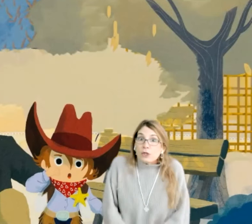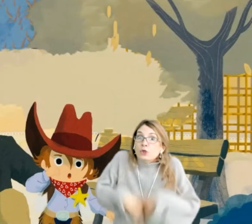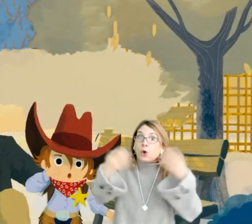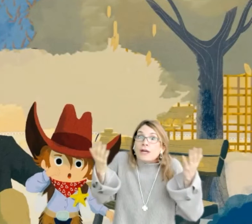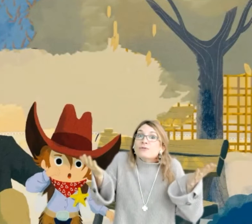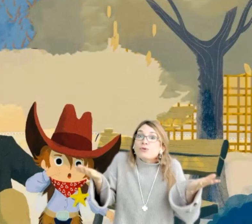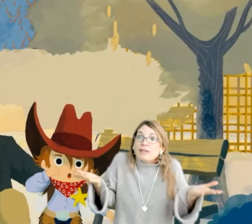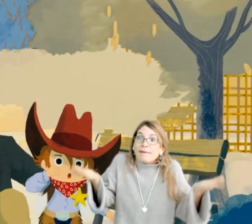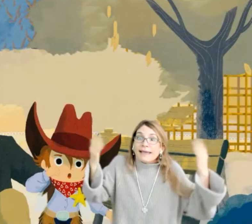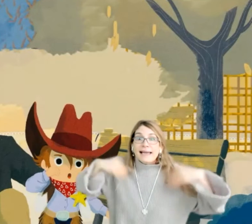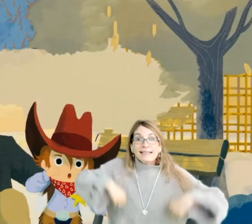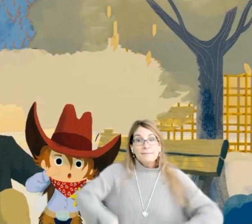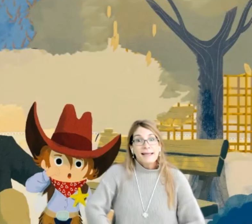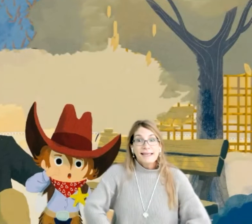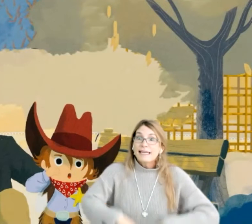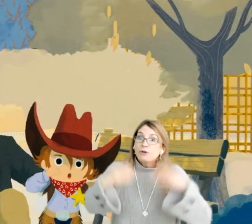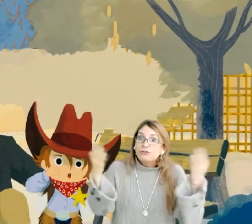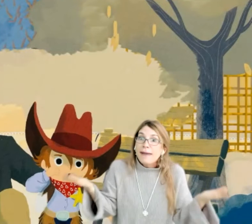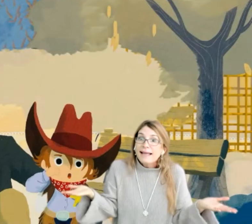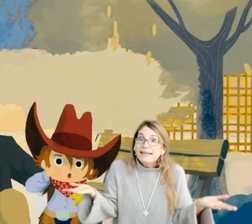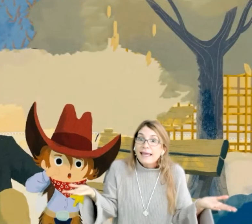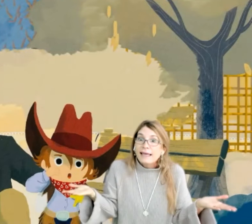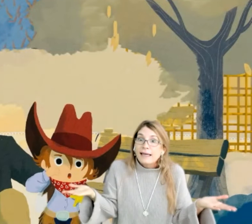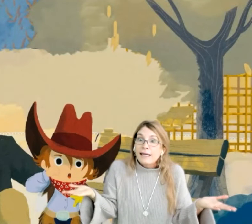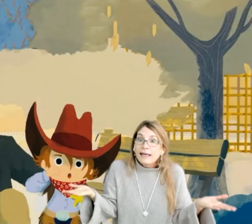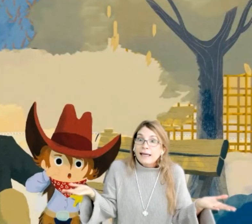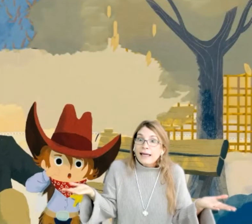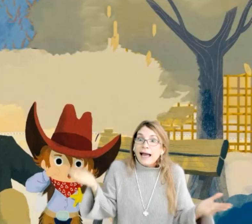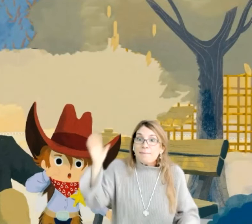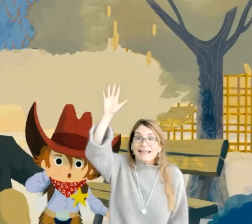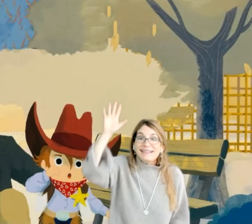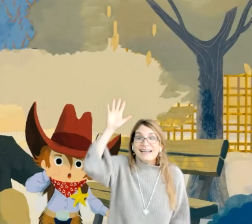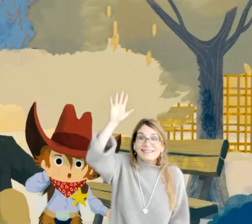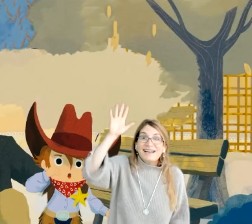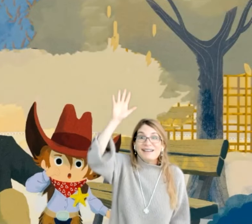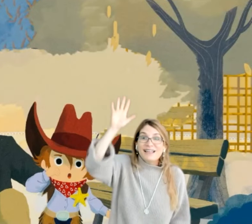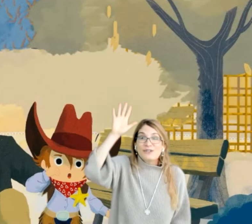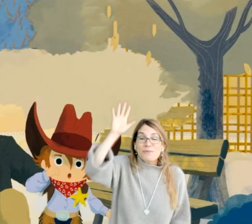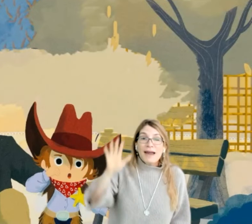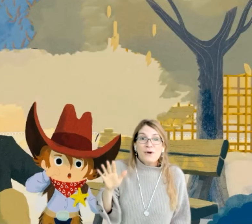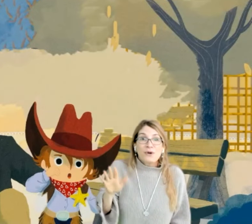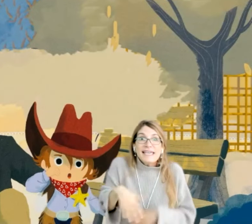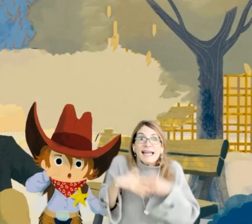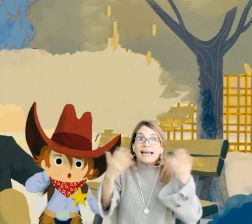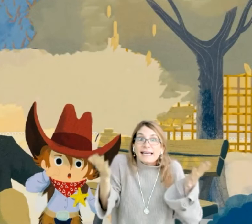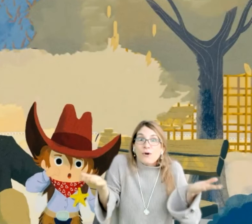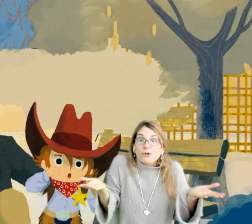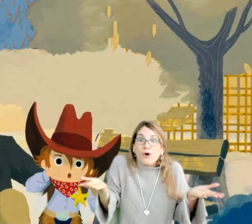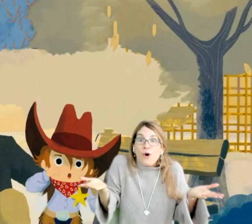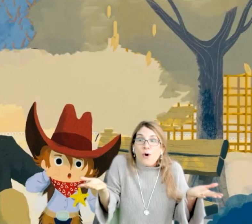no les gustaba que las manden y los manden? Valentina está levantando su mano. ¿Quién le recordó?